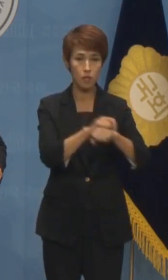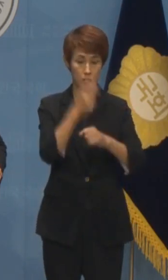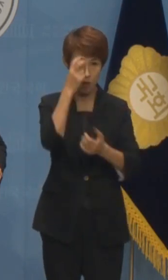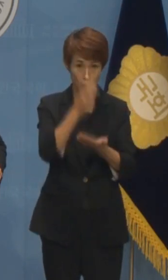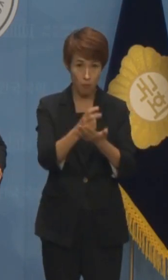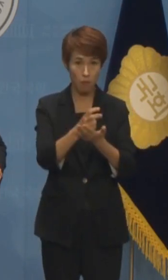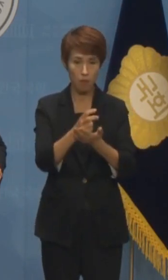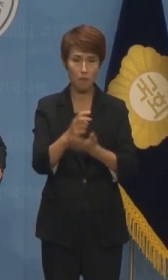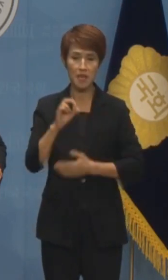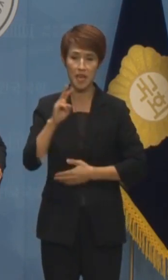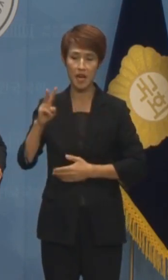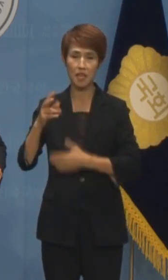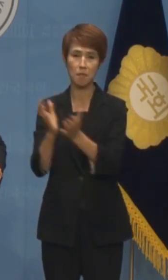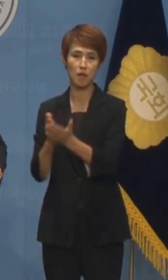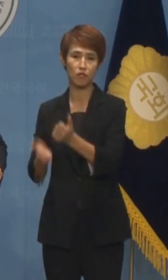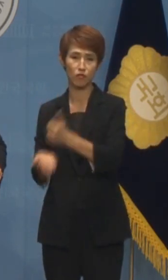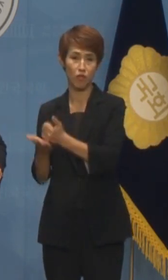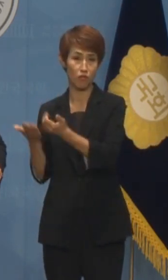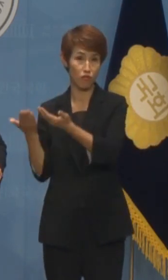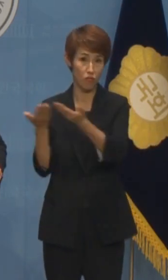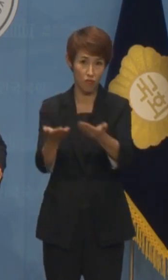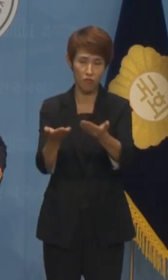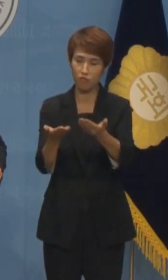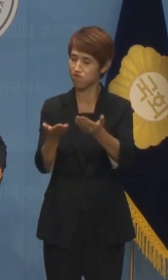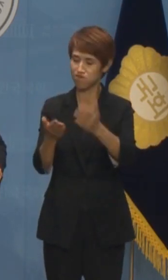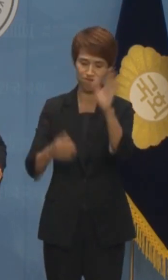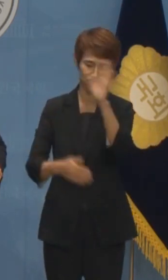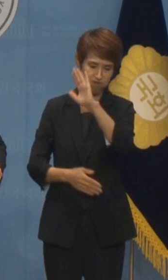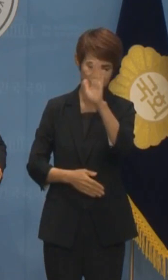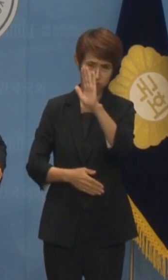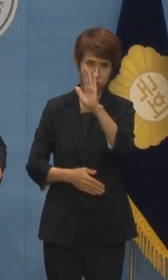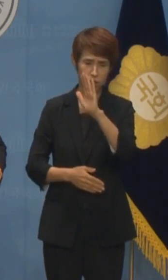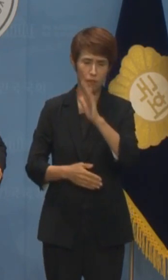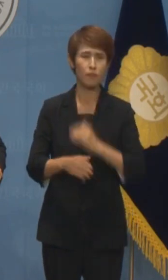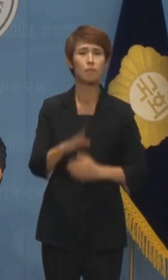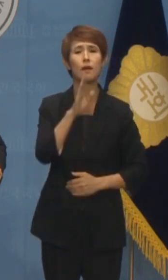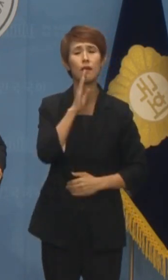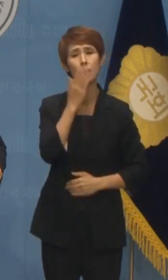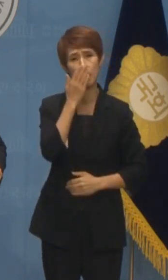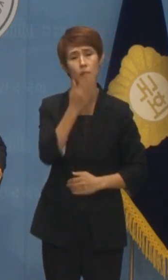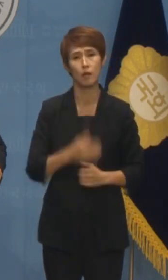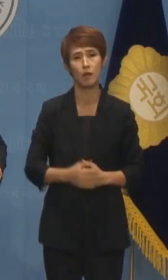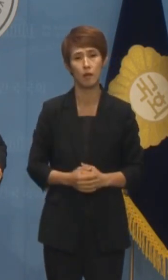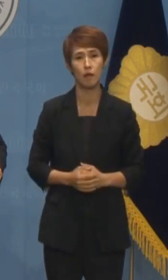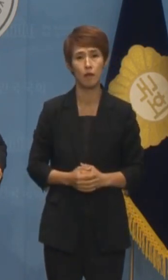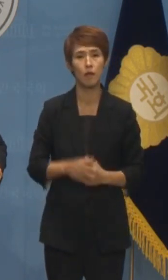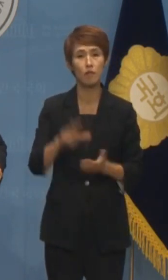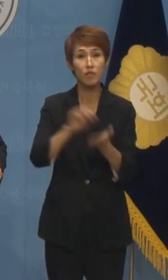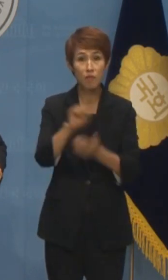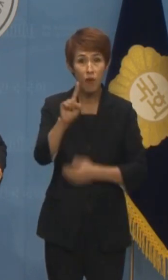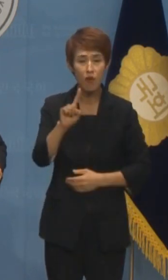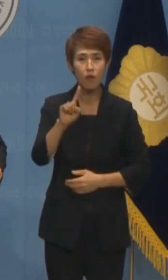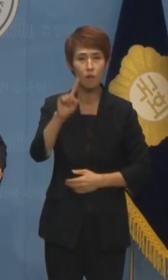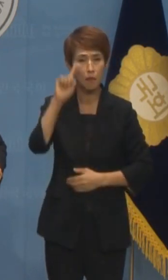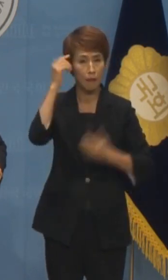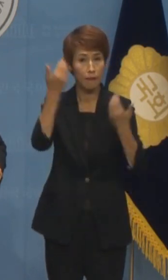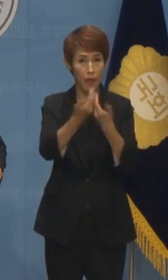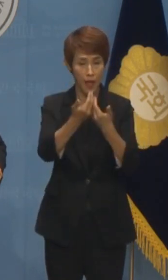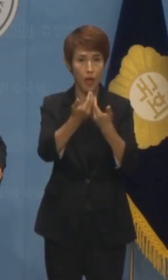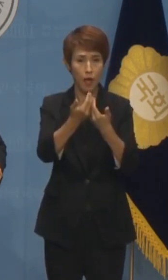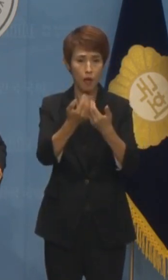야당만 추천하는 법안은 수긍하기 어려울 수 있습니다. 문제는 반대만 있고